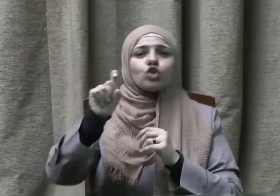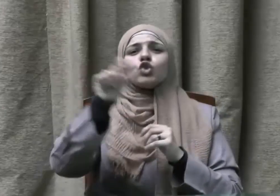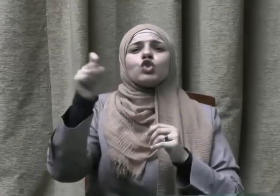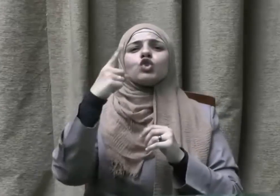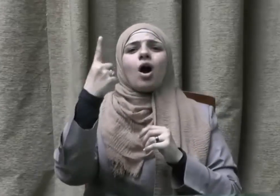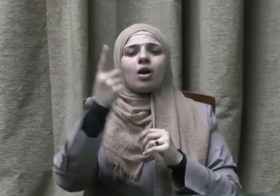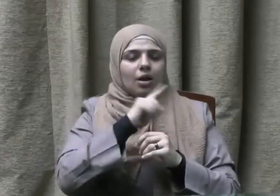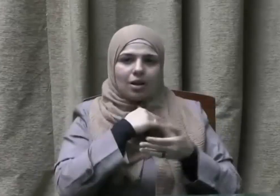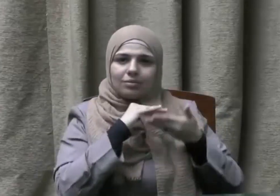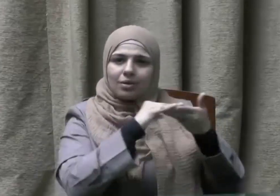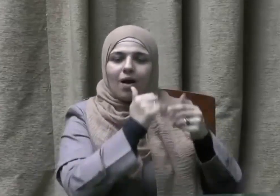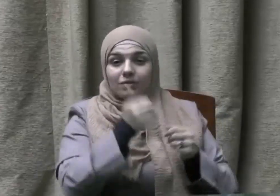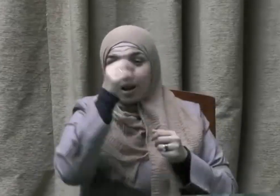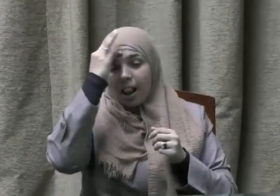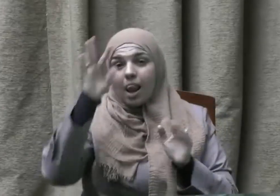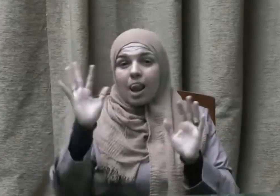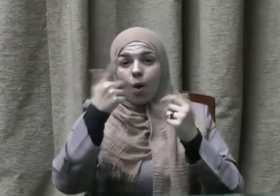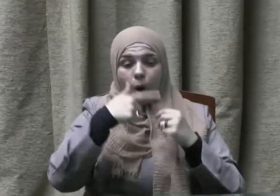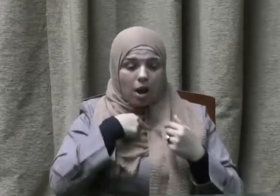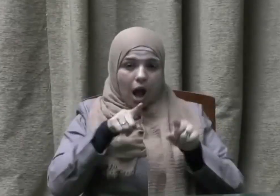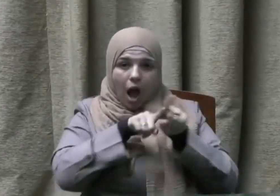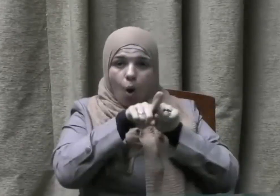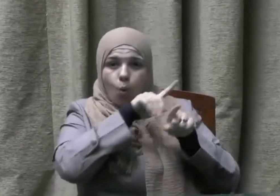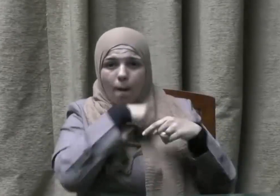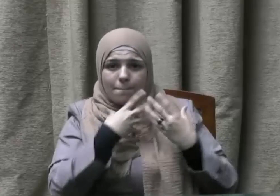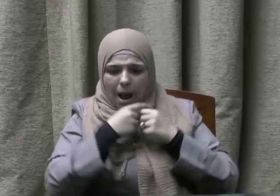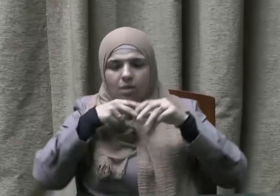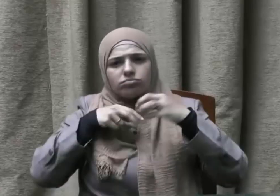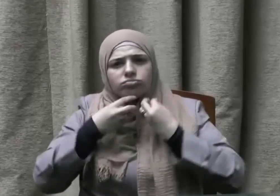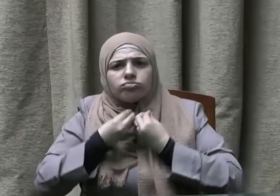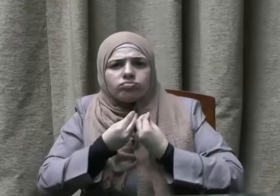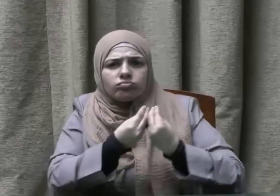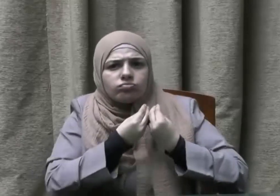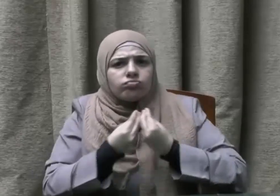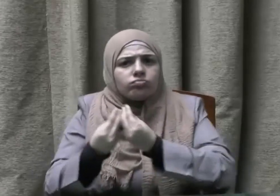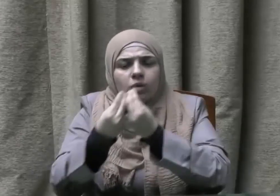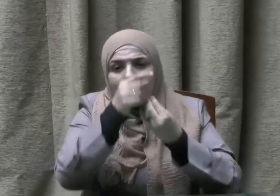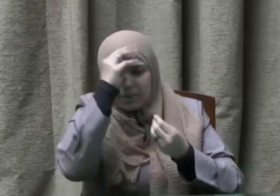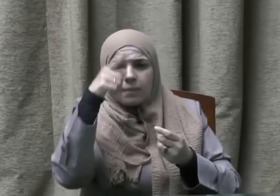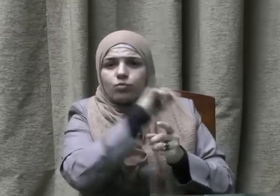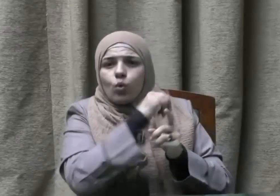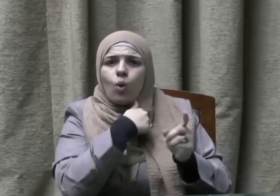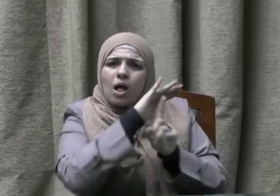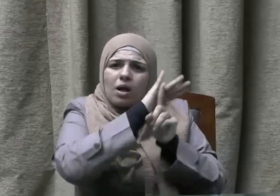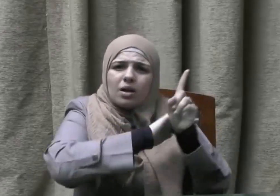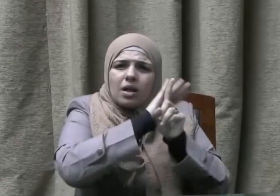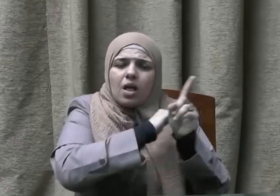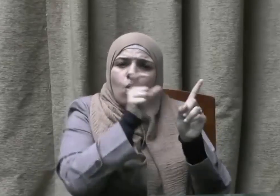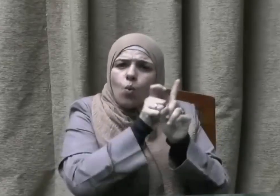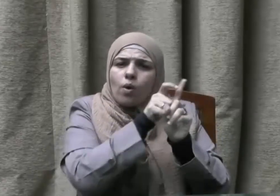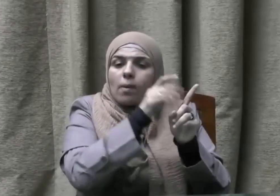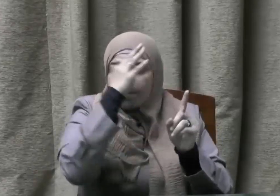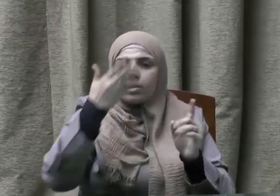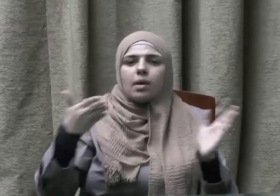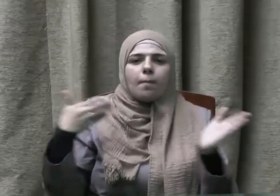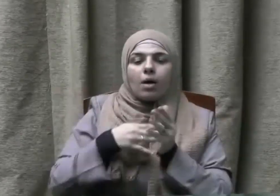اليوم صائما قال أبو بكر رضي الله عنه أنا قال فمن تبع منكم اليوم